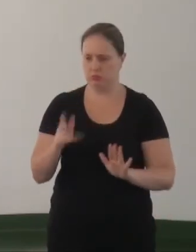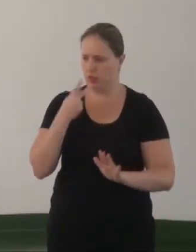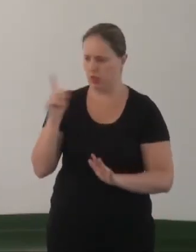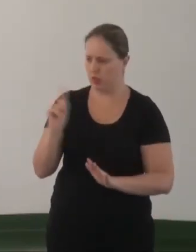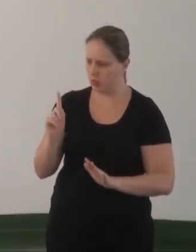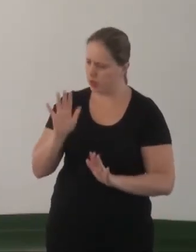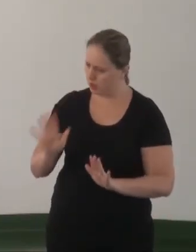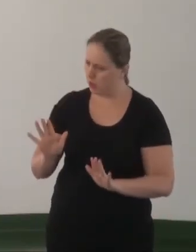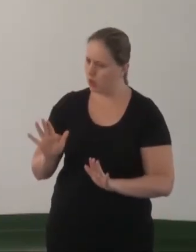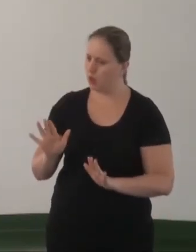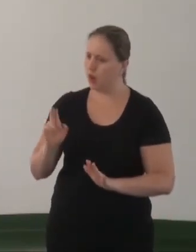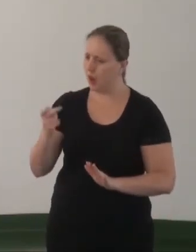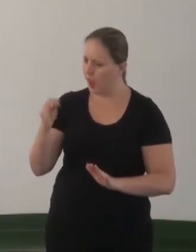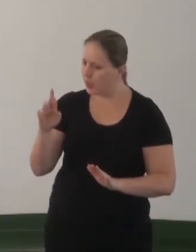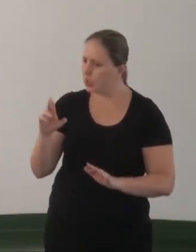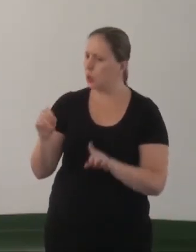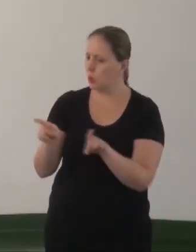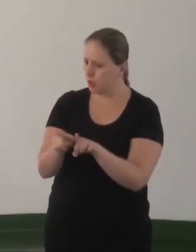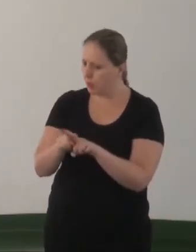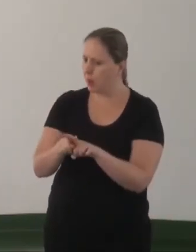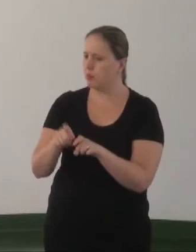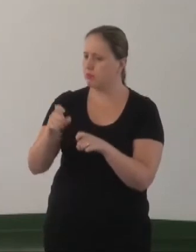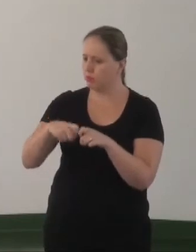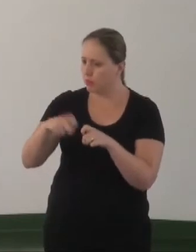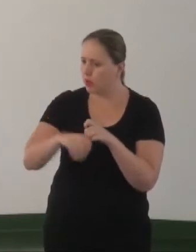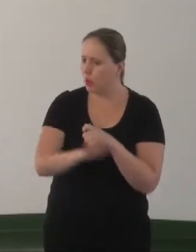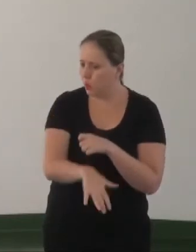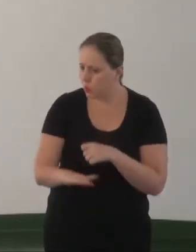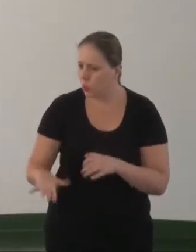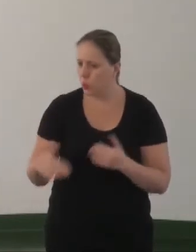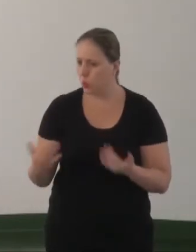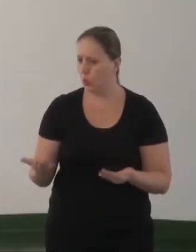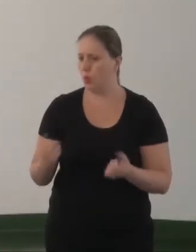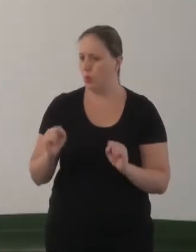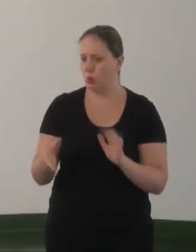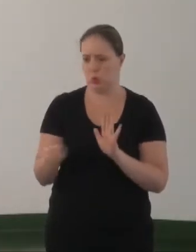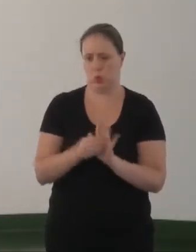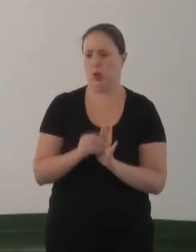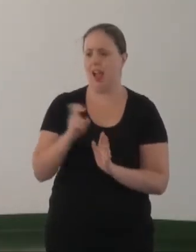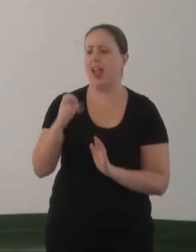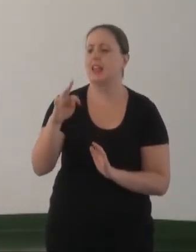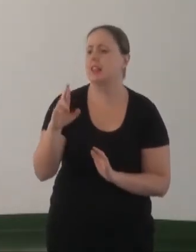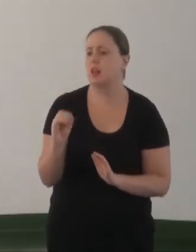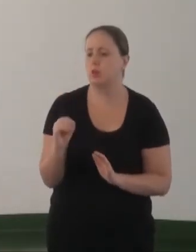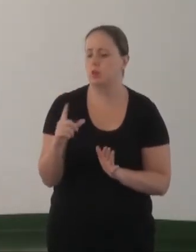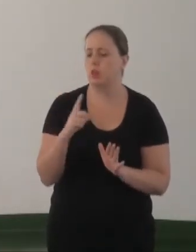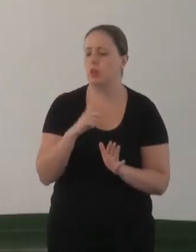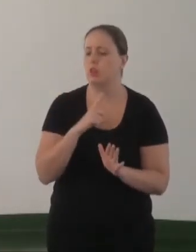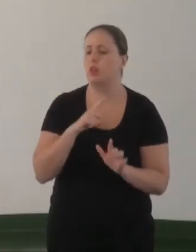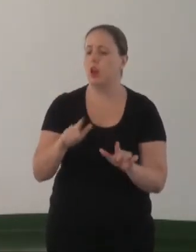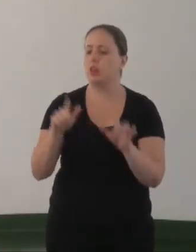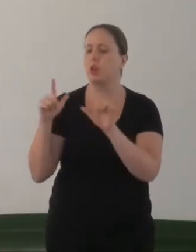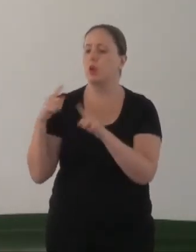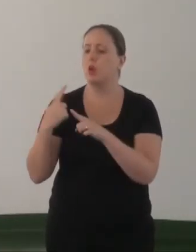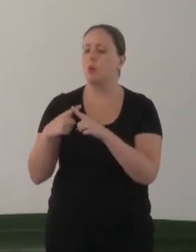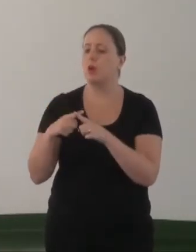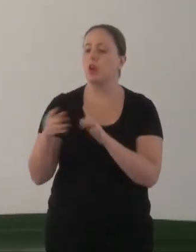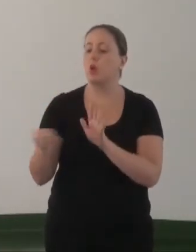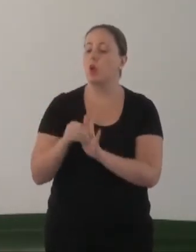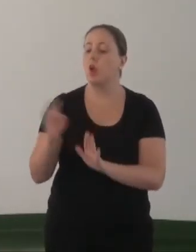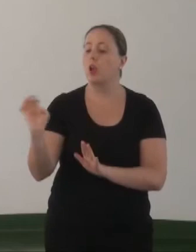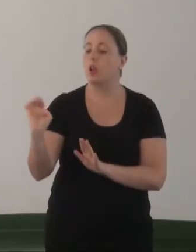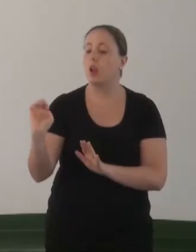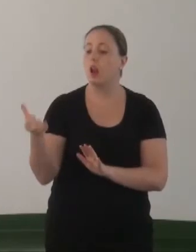heterossexual também comete pedofilia. No entanto, eu bato a palavra heterossexual, aparece aqui na tela. Quando eu vou colocar gay,